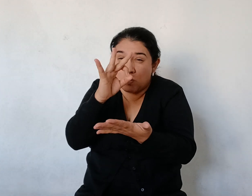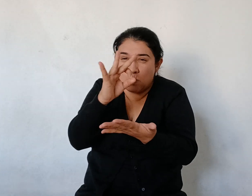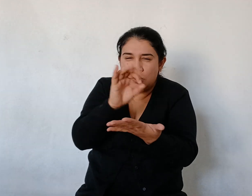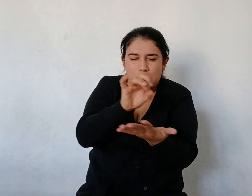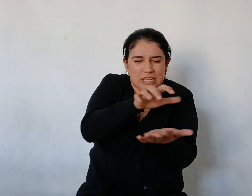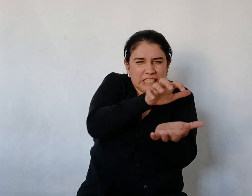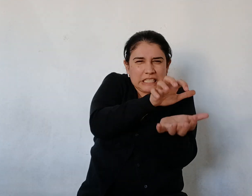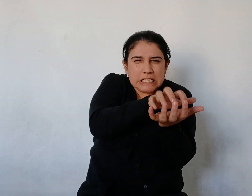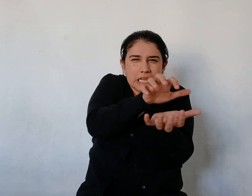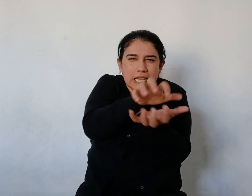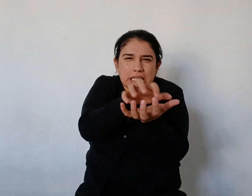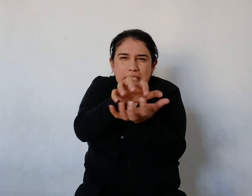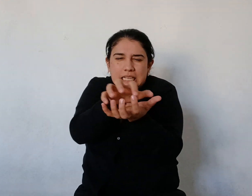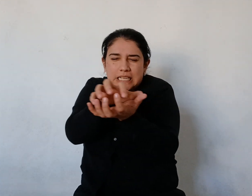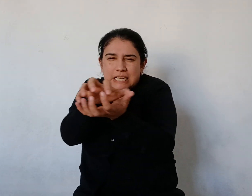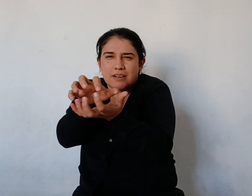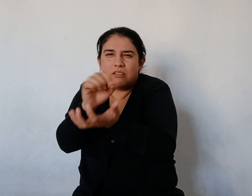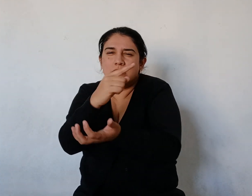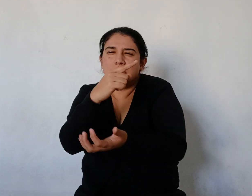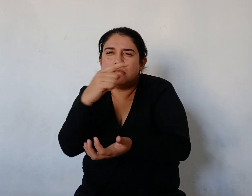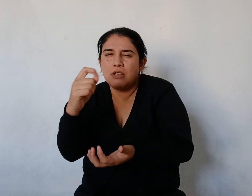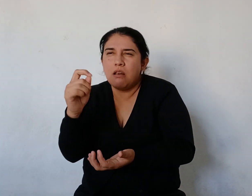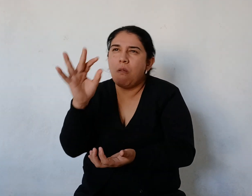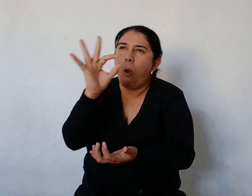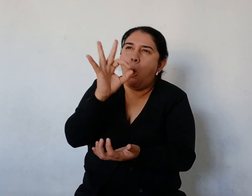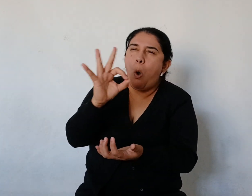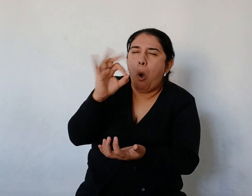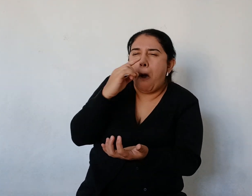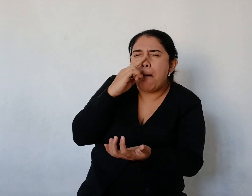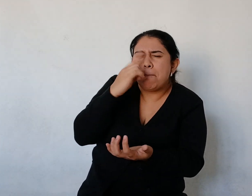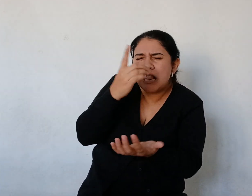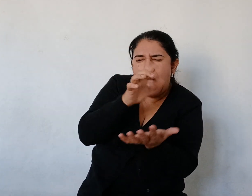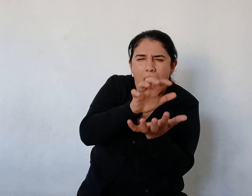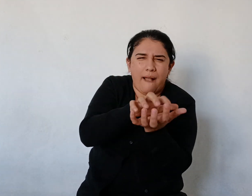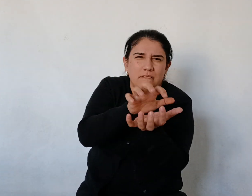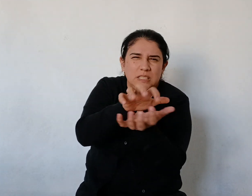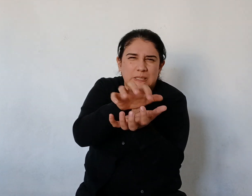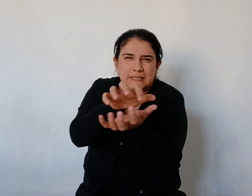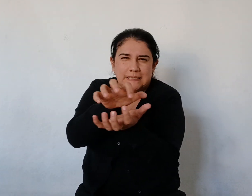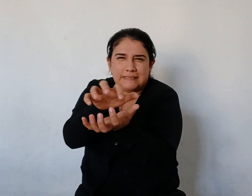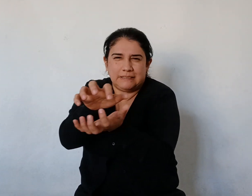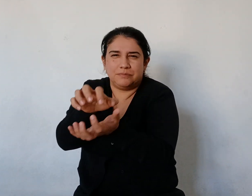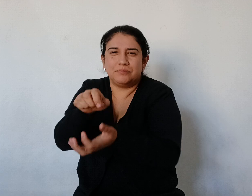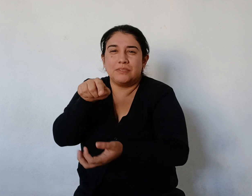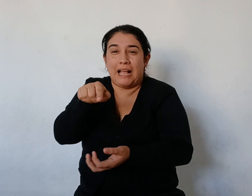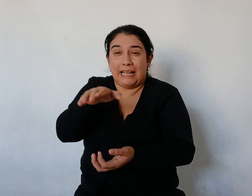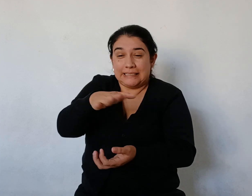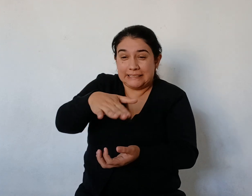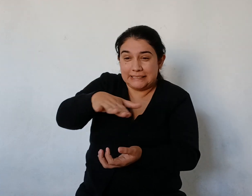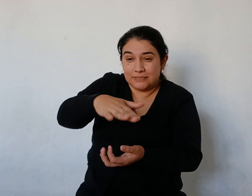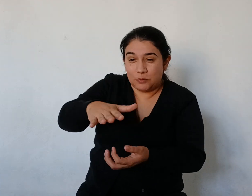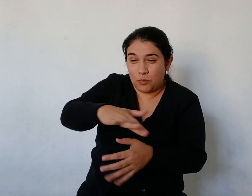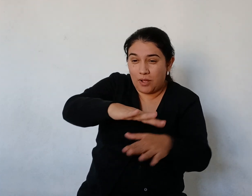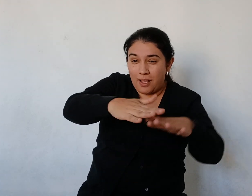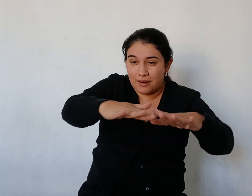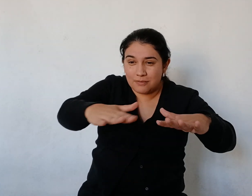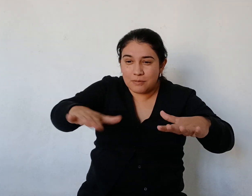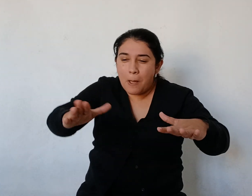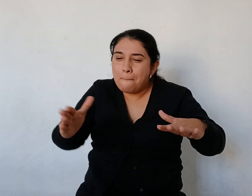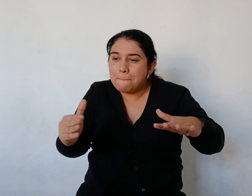Eran más de cien o más de mil Con los peces, bichos que iban a tomar agua al río Pero sobre todo